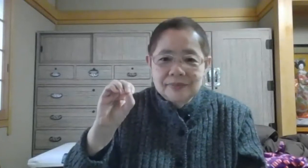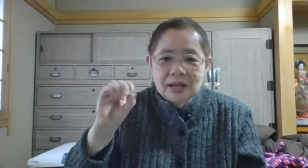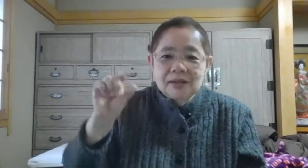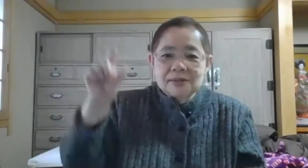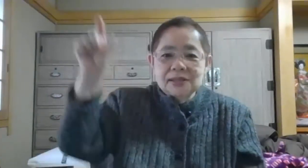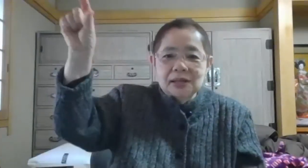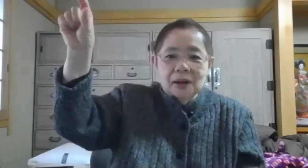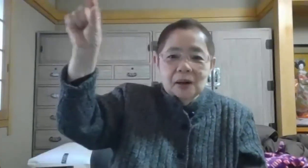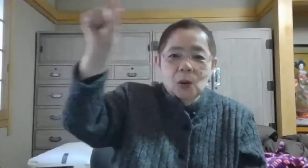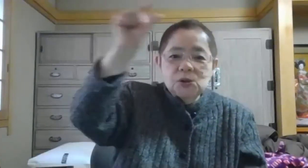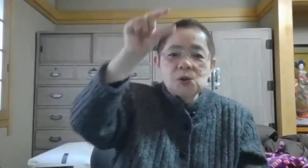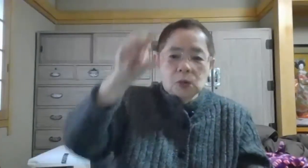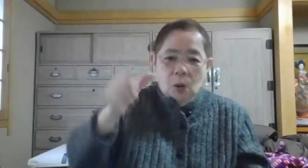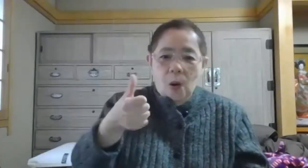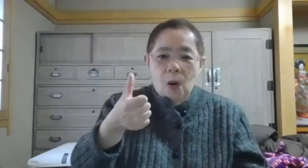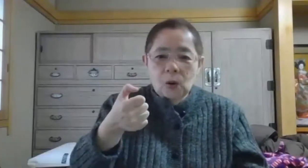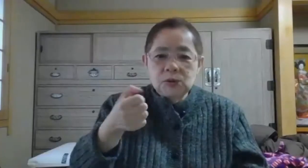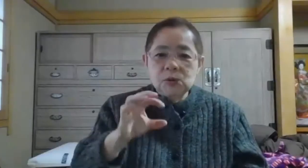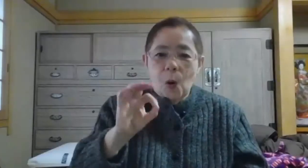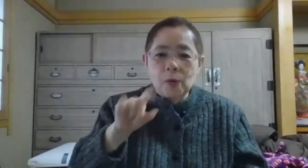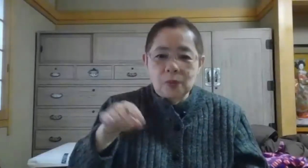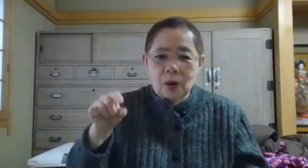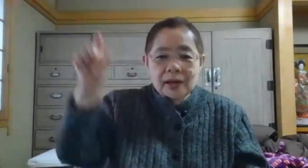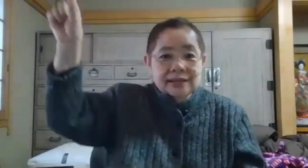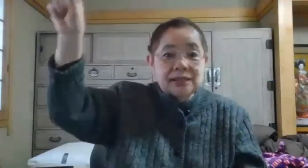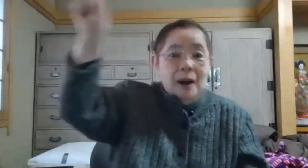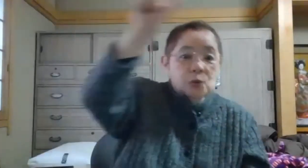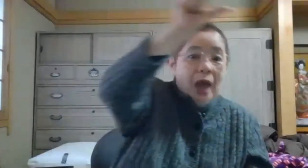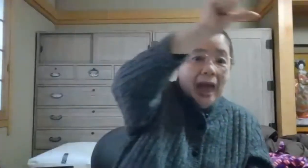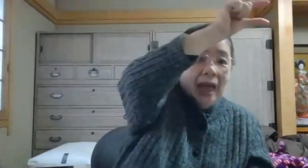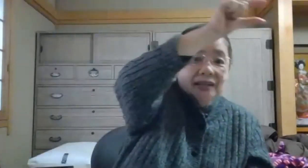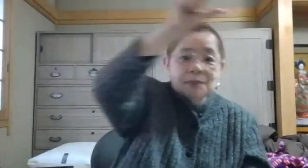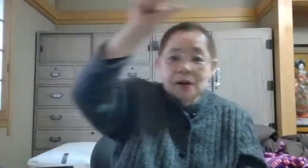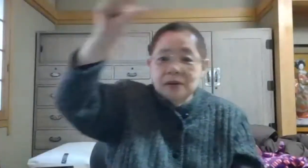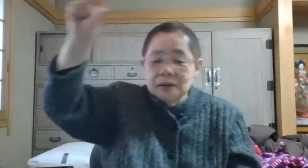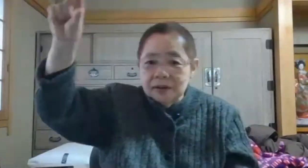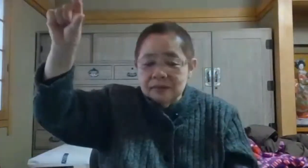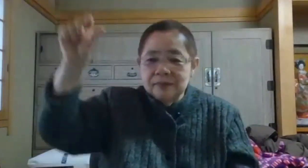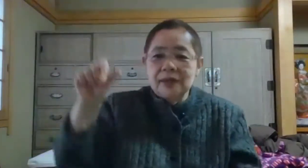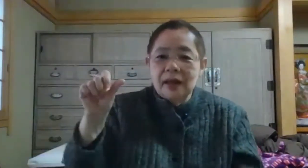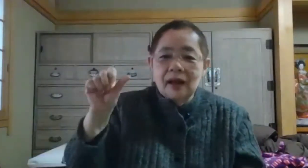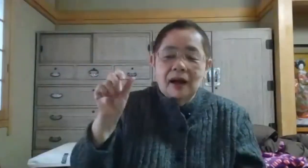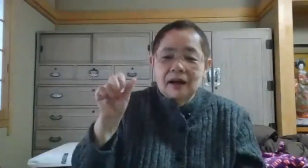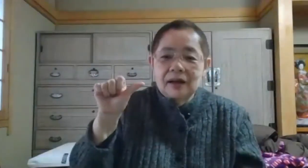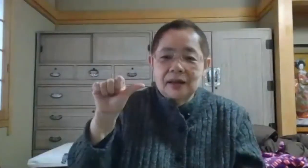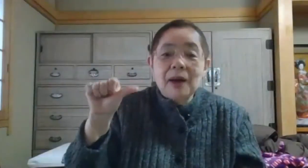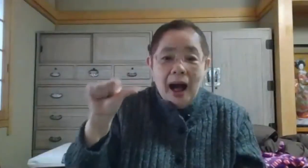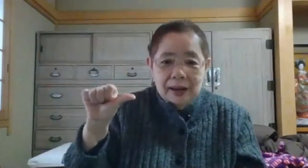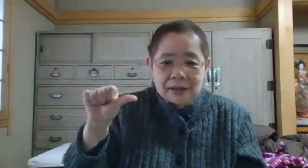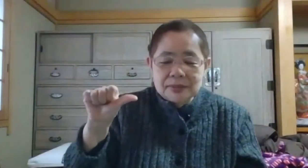次に五十音の五十音の一番上一番上一番あやりました